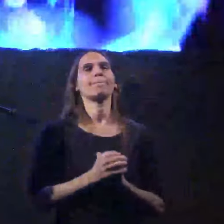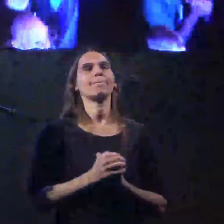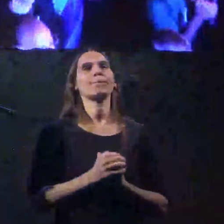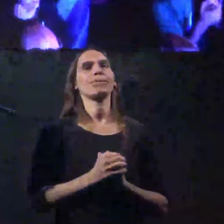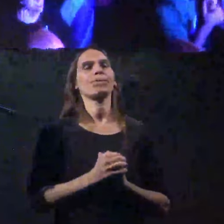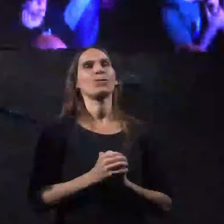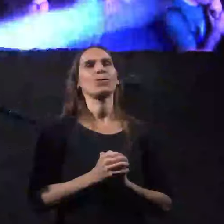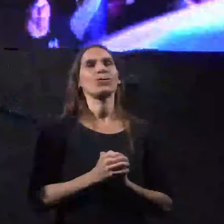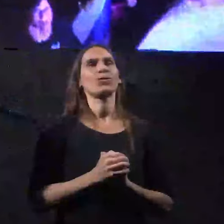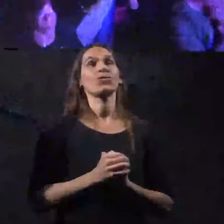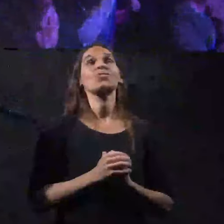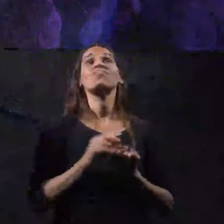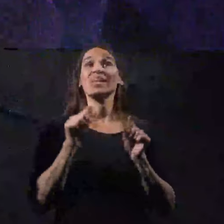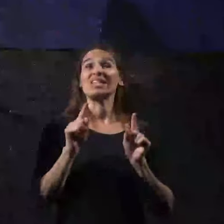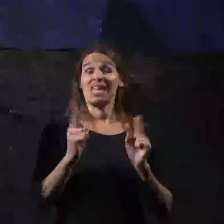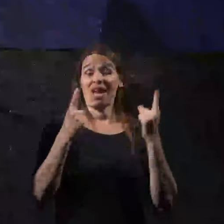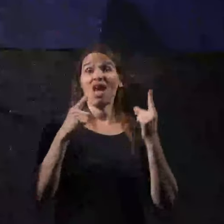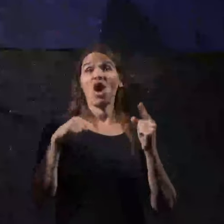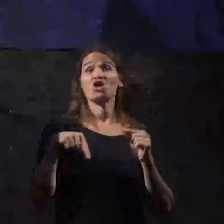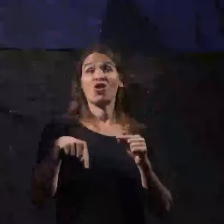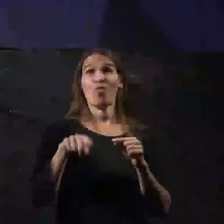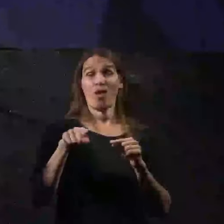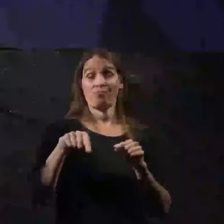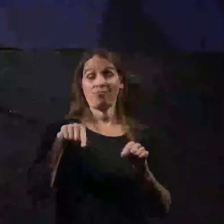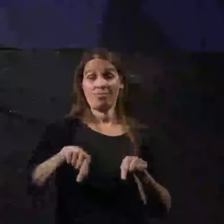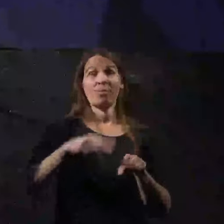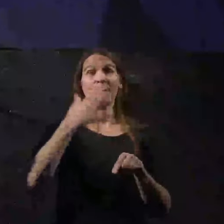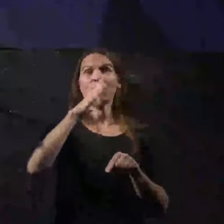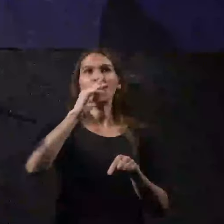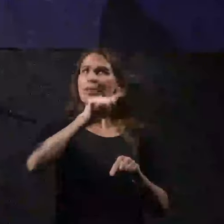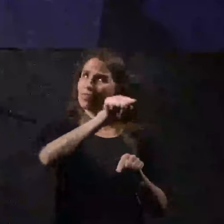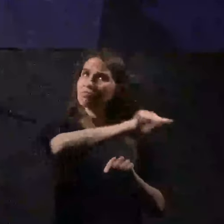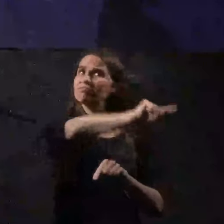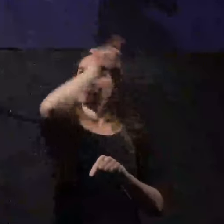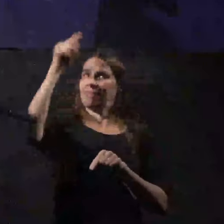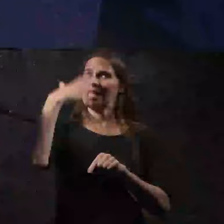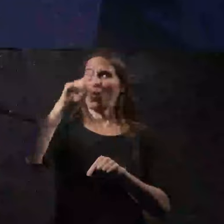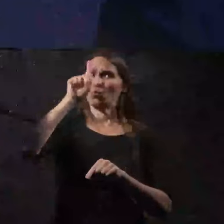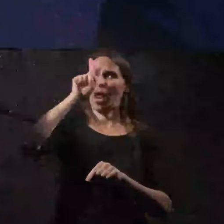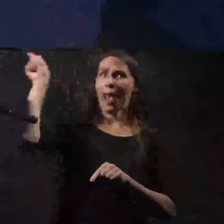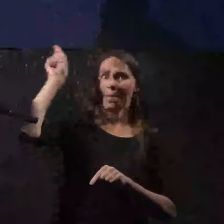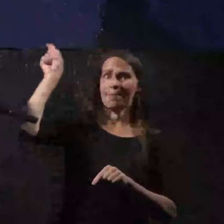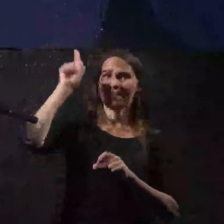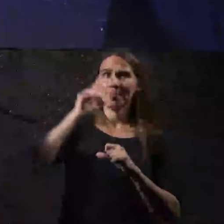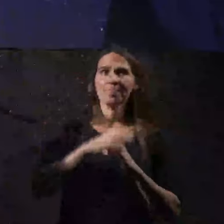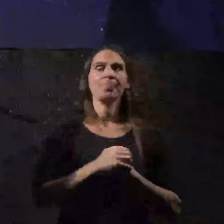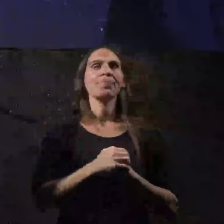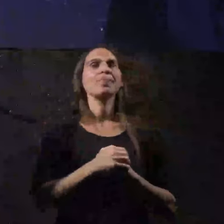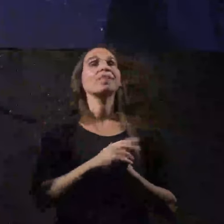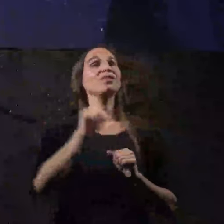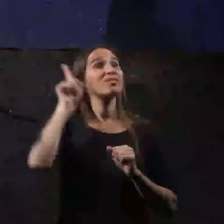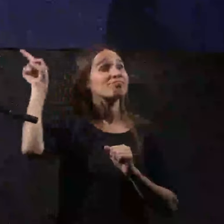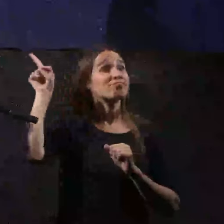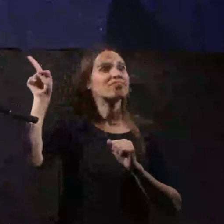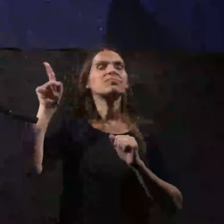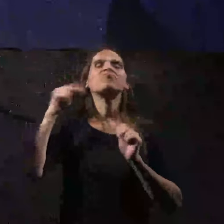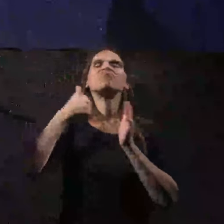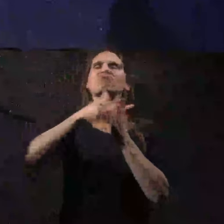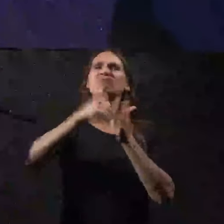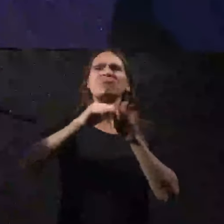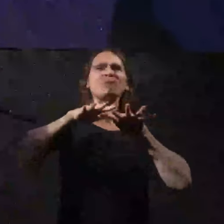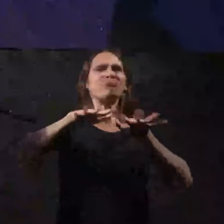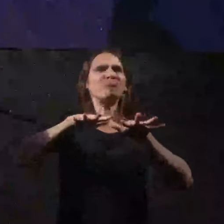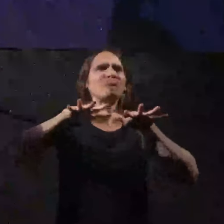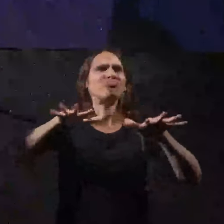זה יקרה השבוע בירושלים תעלו לירושלים ומשם זה רק ילך